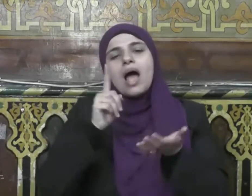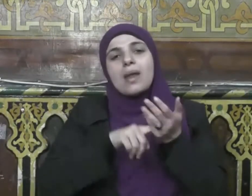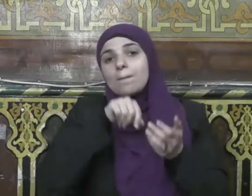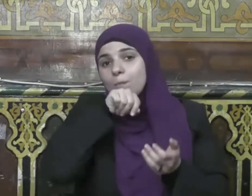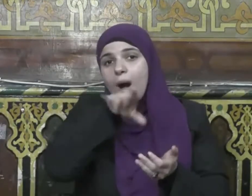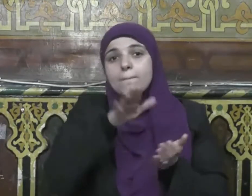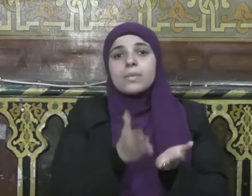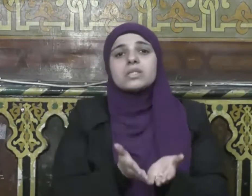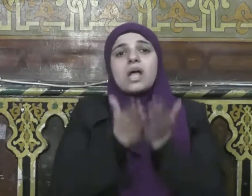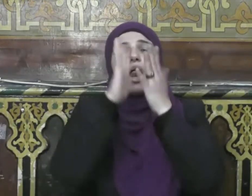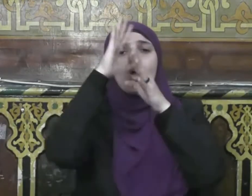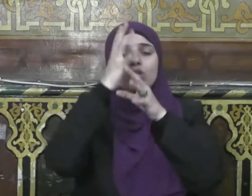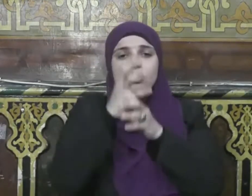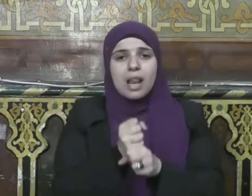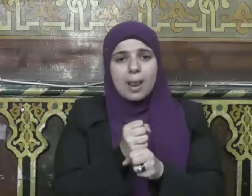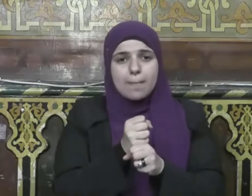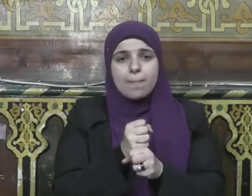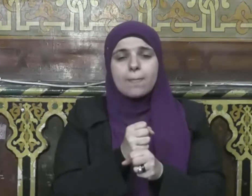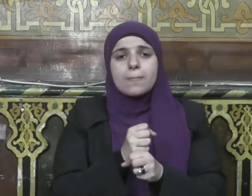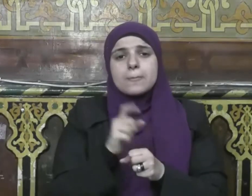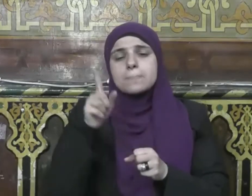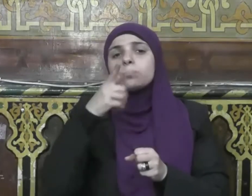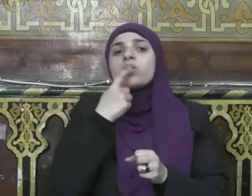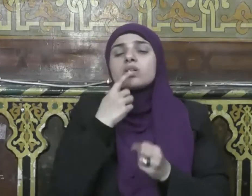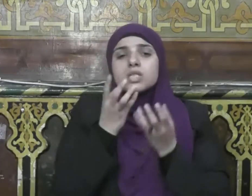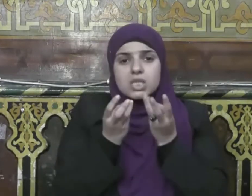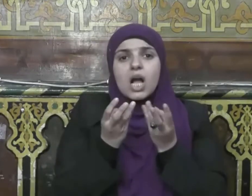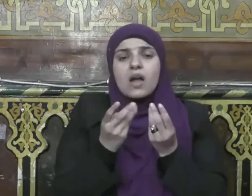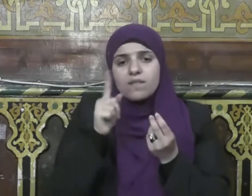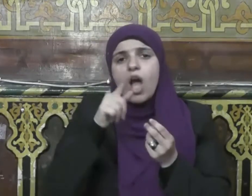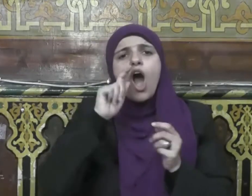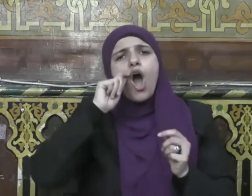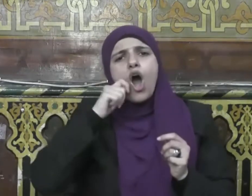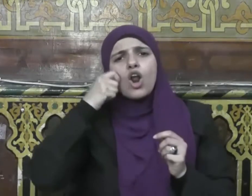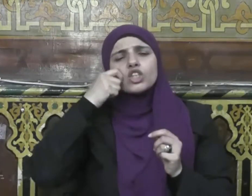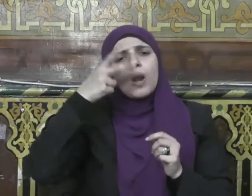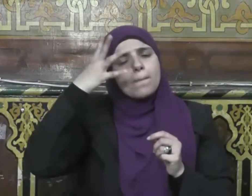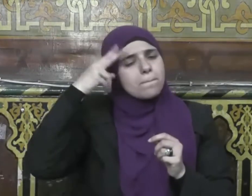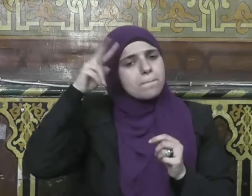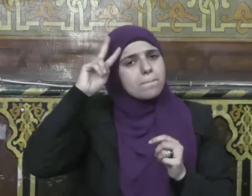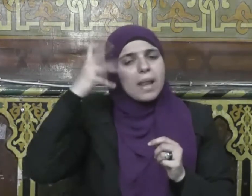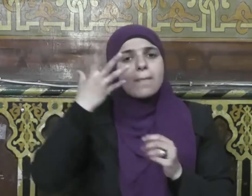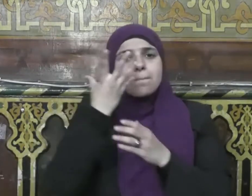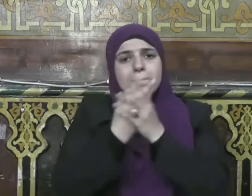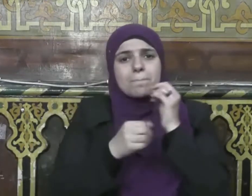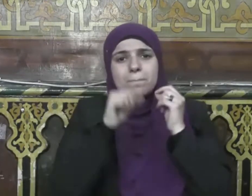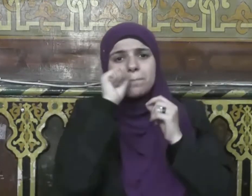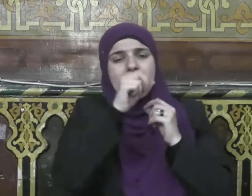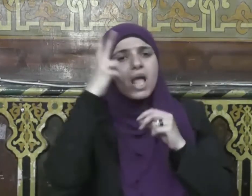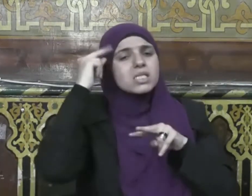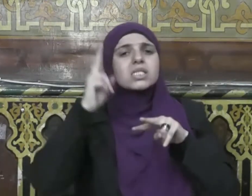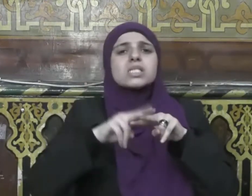بني إسرائيل حمل السلاح في سبيل الله ألف شهر قال